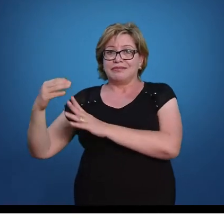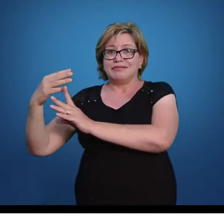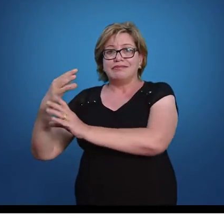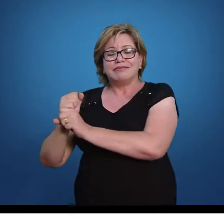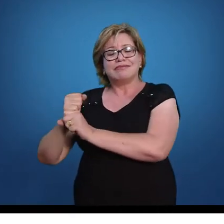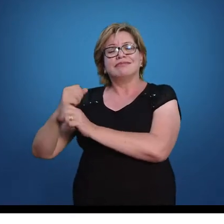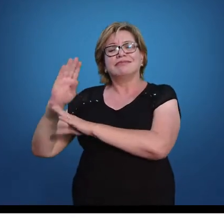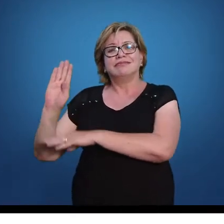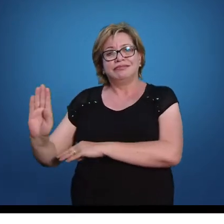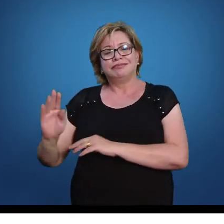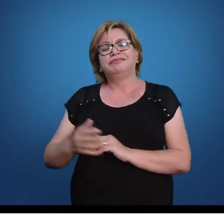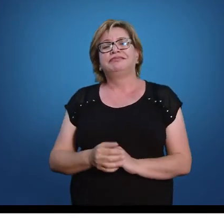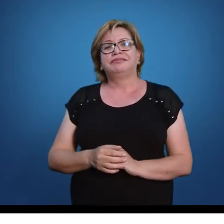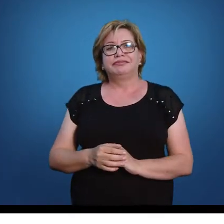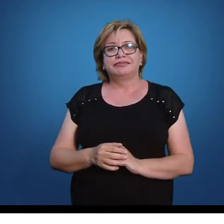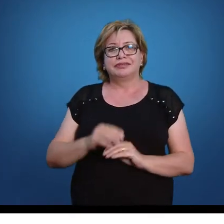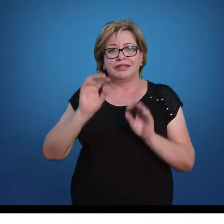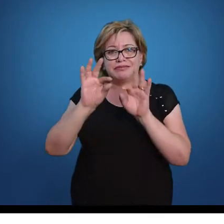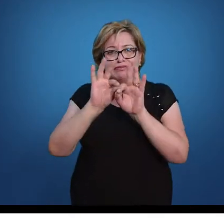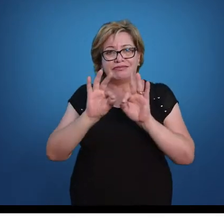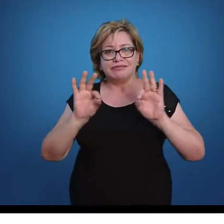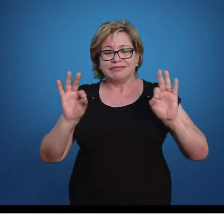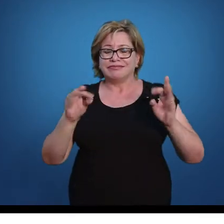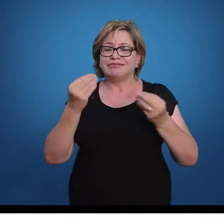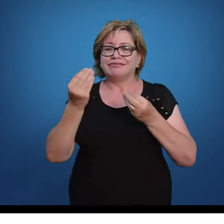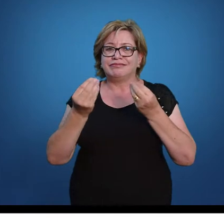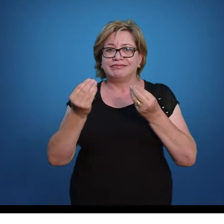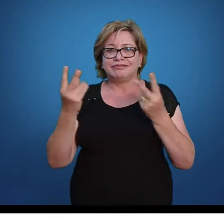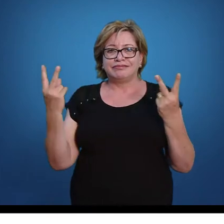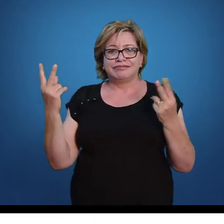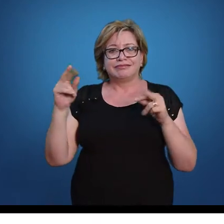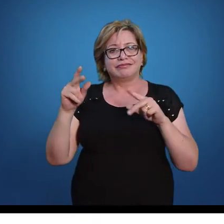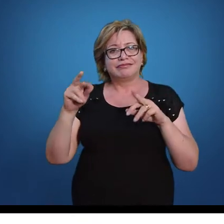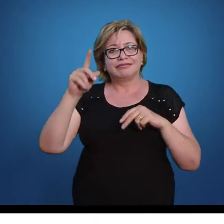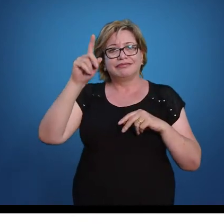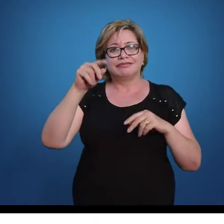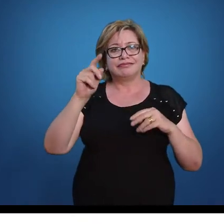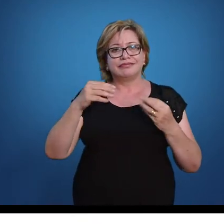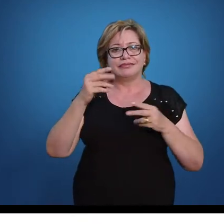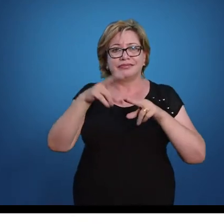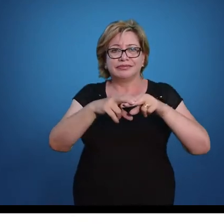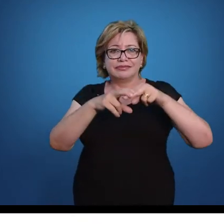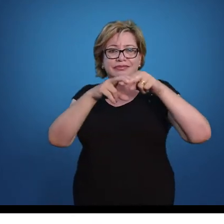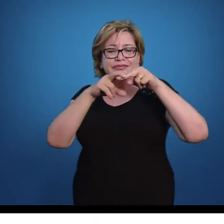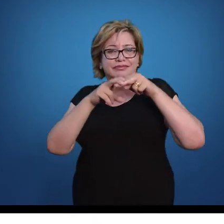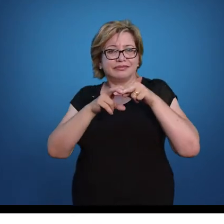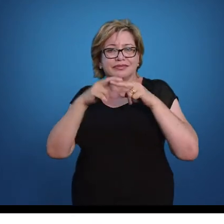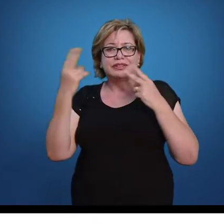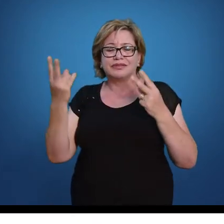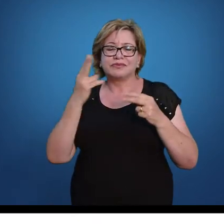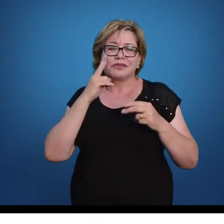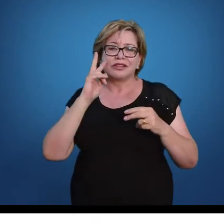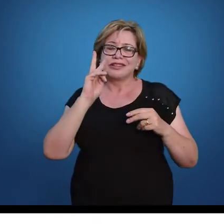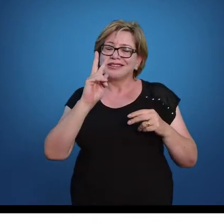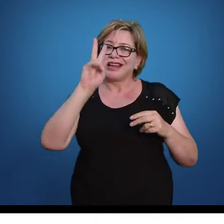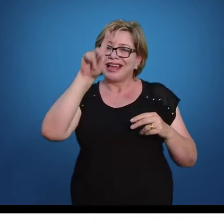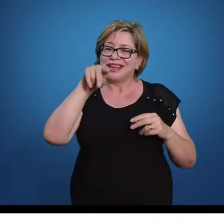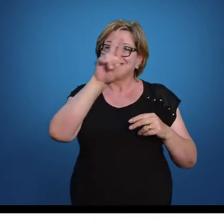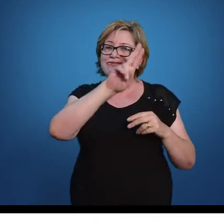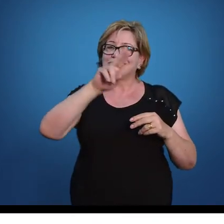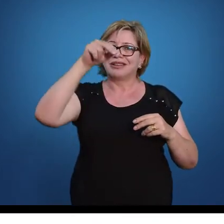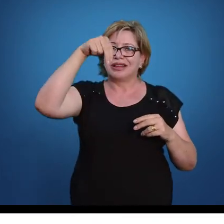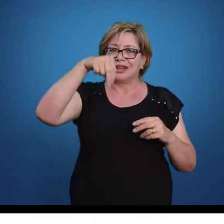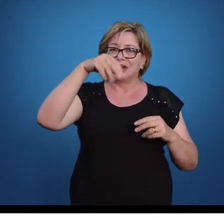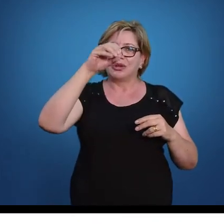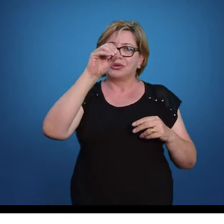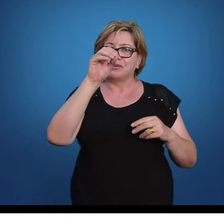mais b. Então, essas expressões são iguais. E é isso que a gente entende por notável, por ser notável.